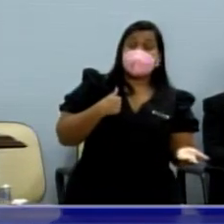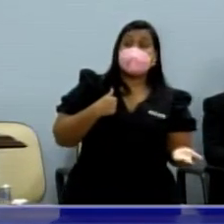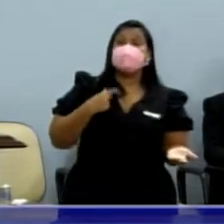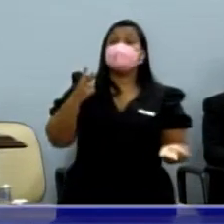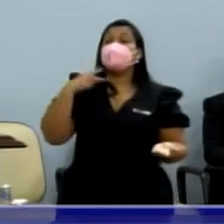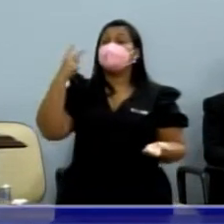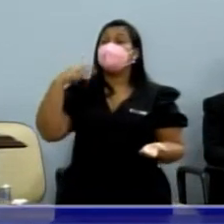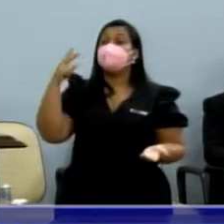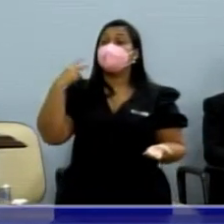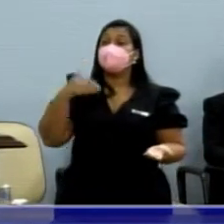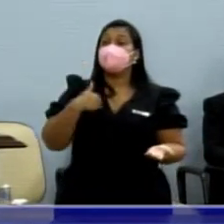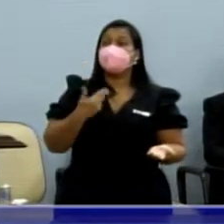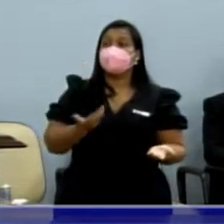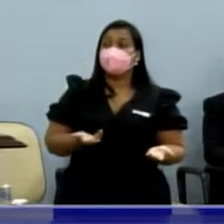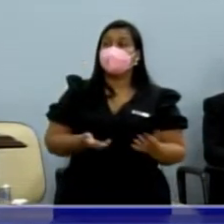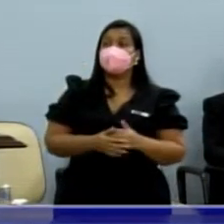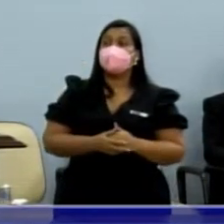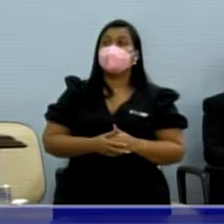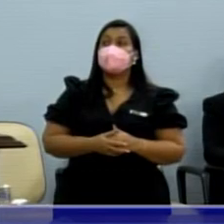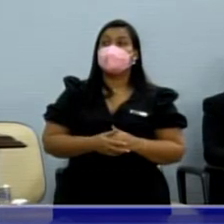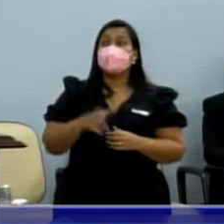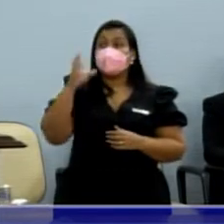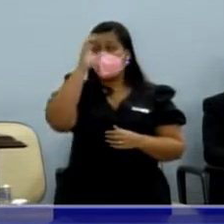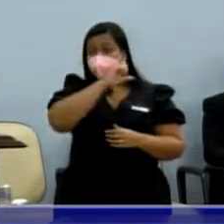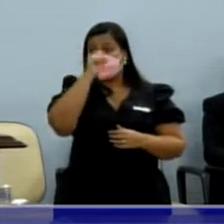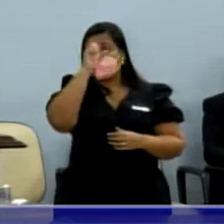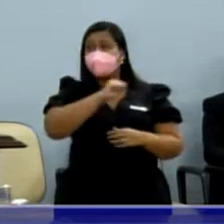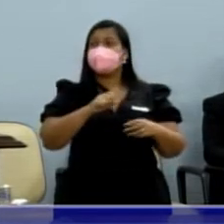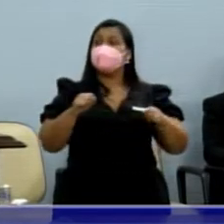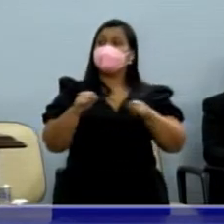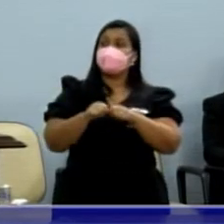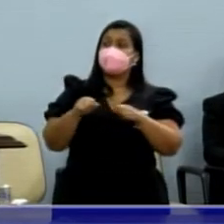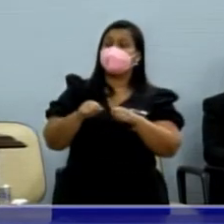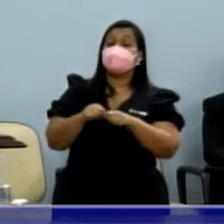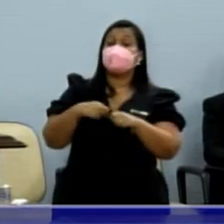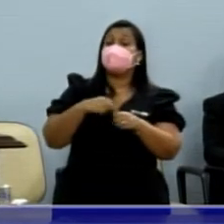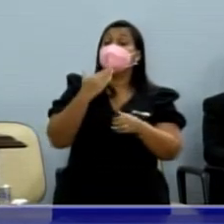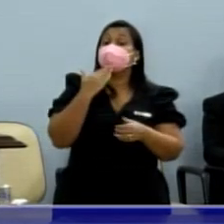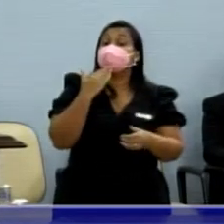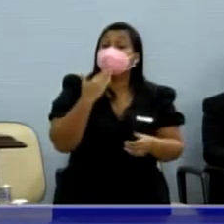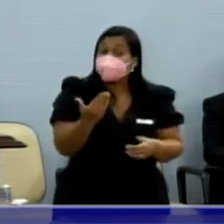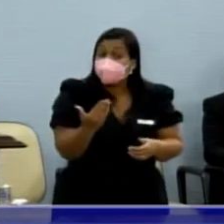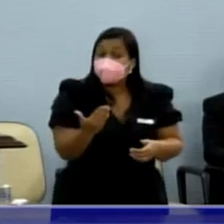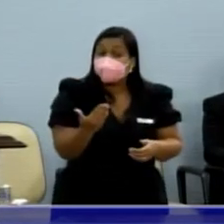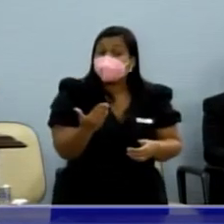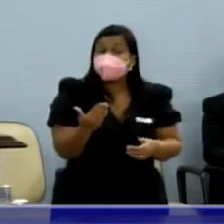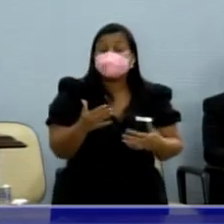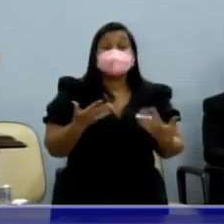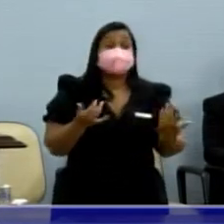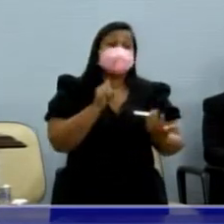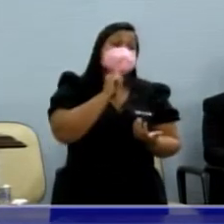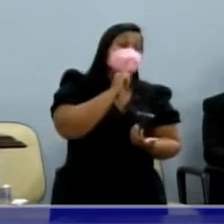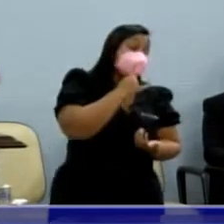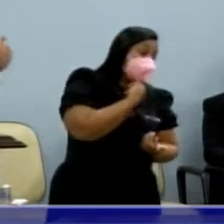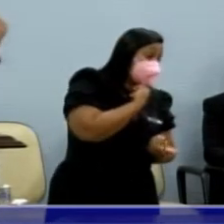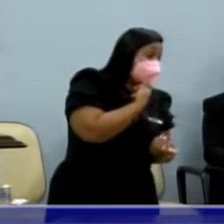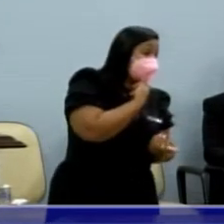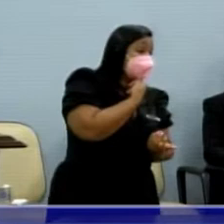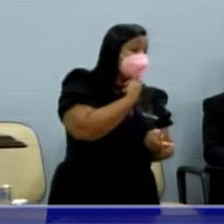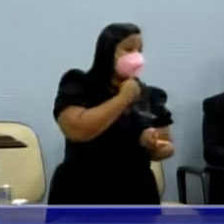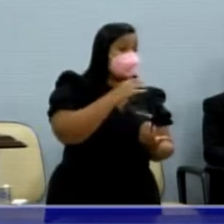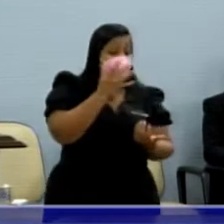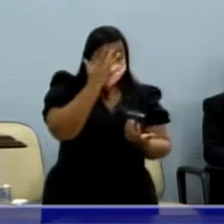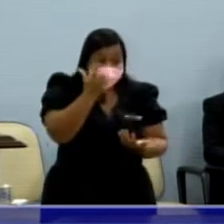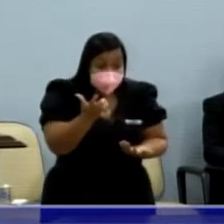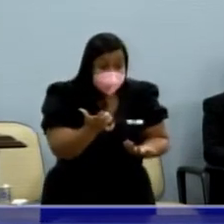vereador, eu aprendi o seguinte, quando a gente faz algum pedido, infelizmente não é da noite para o dia, não é do